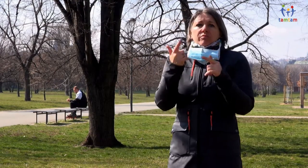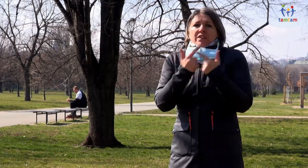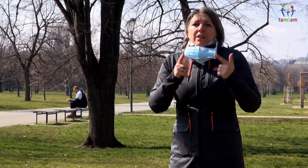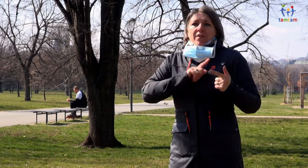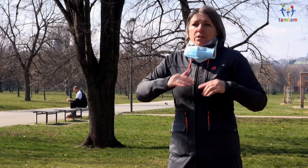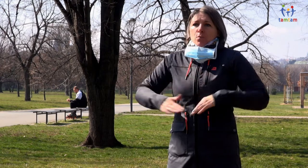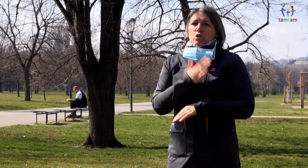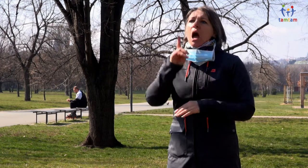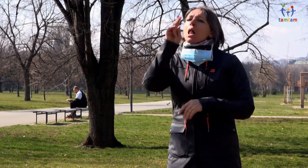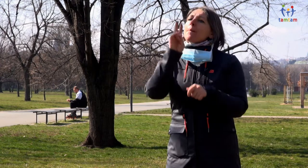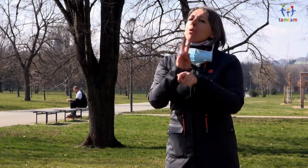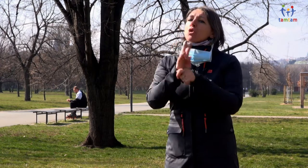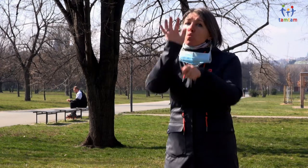věcní tón. Paní učitelko,